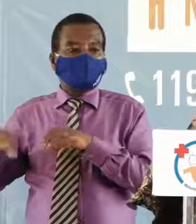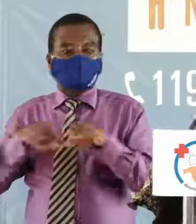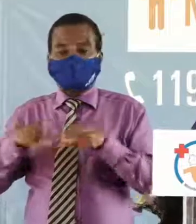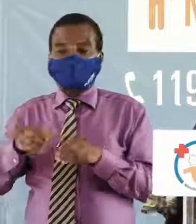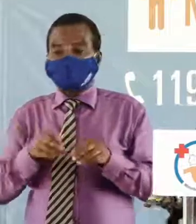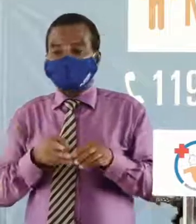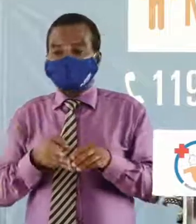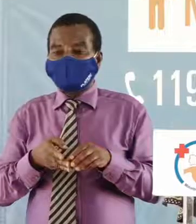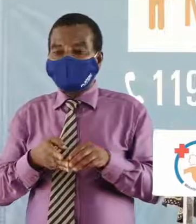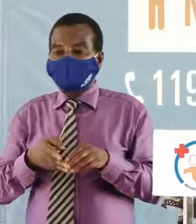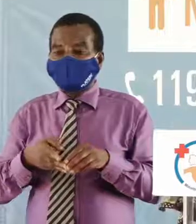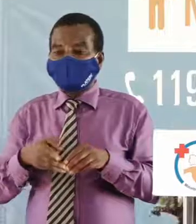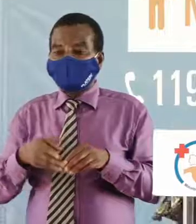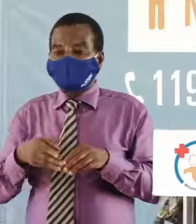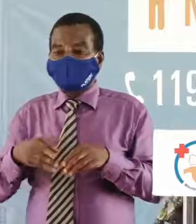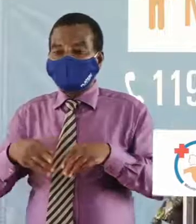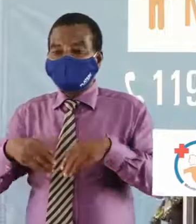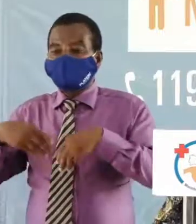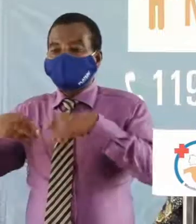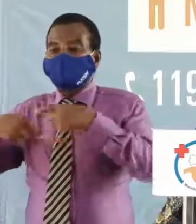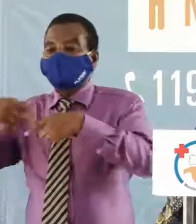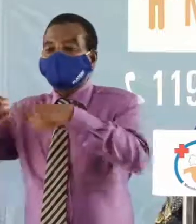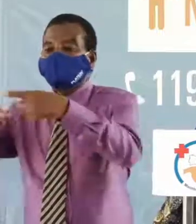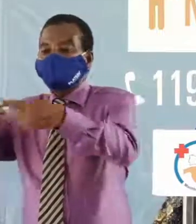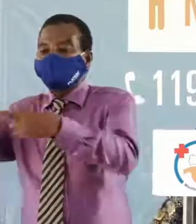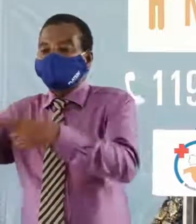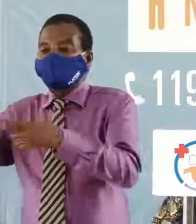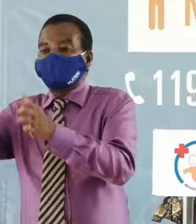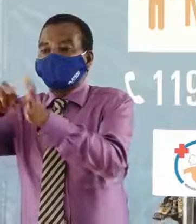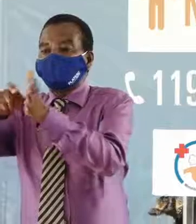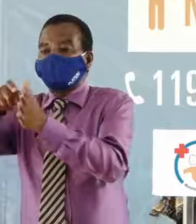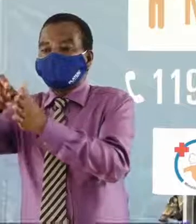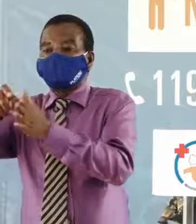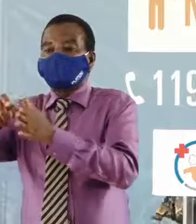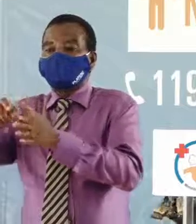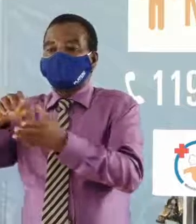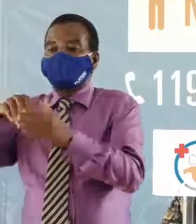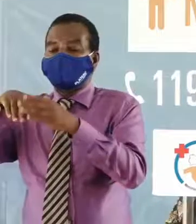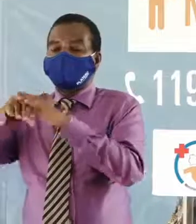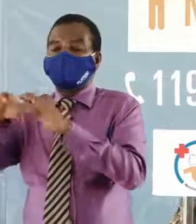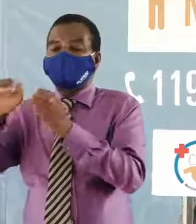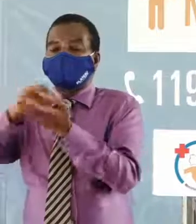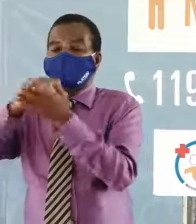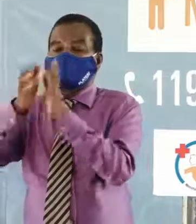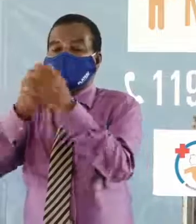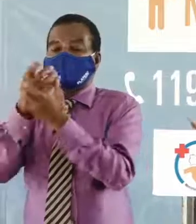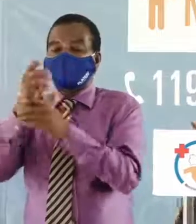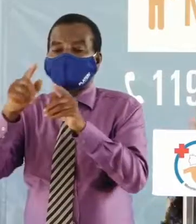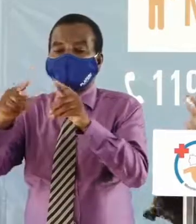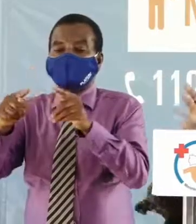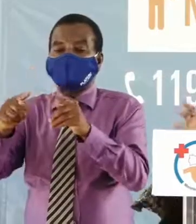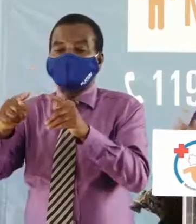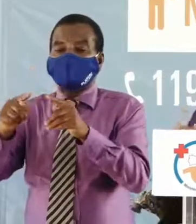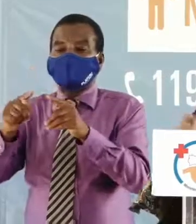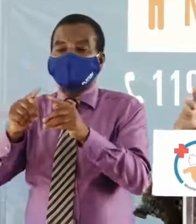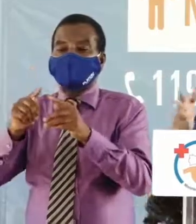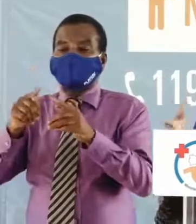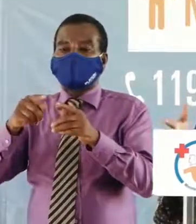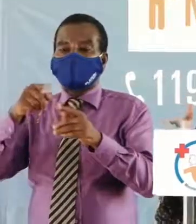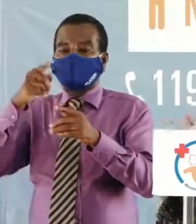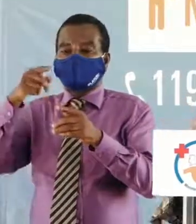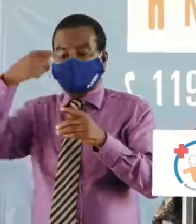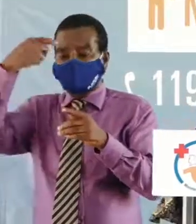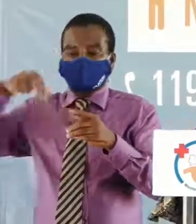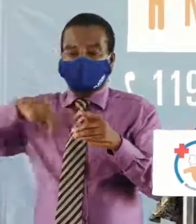véhiculer d'un point A à un point B le virus en nous lavant les mains puisque nous ne savons pas qu'est-ce que nous avons